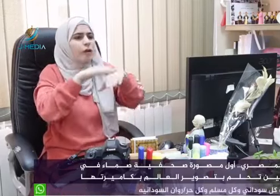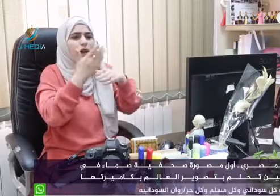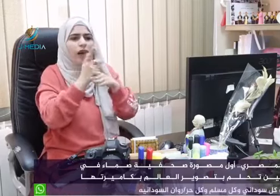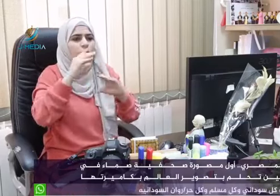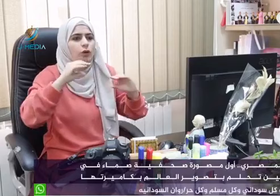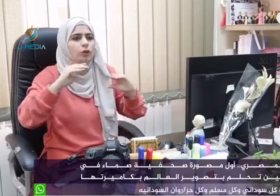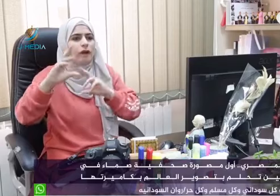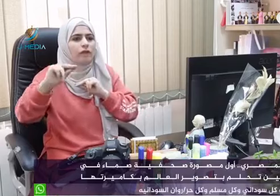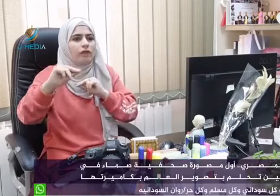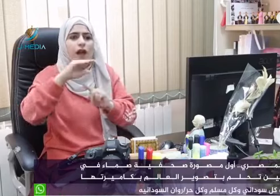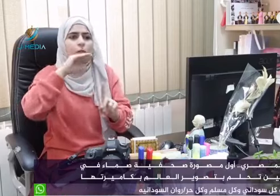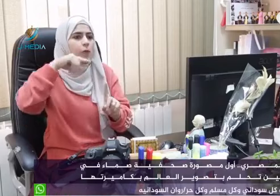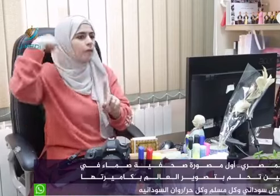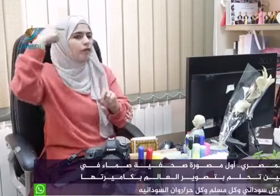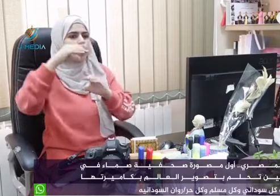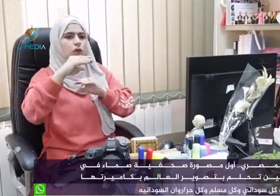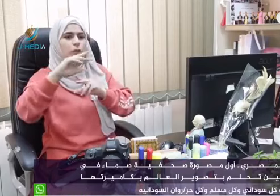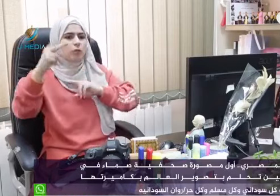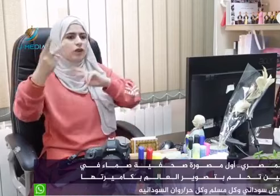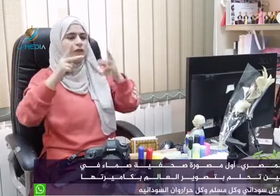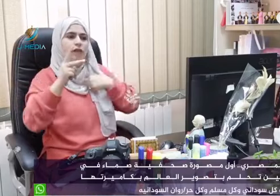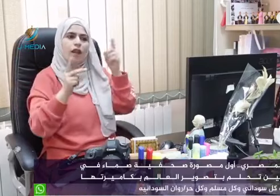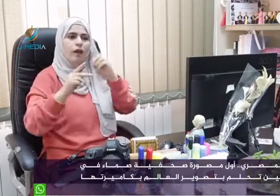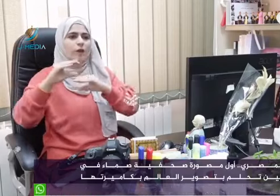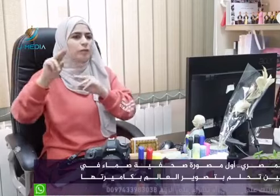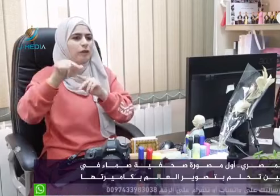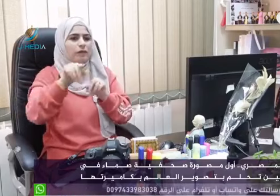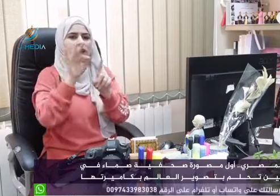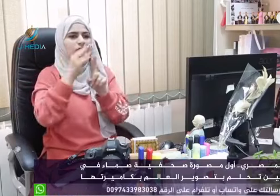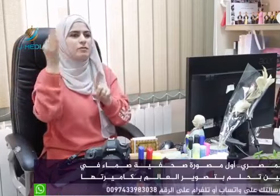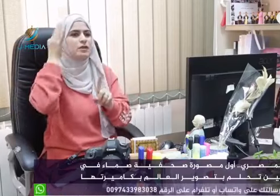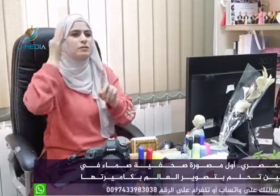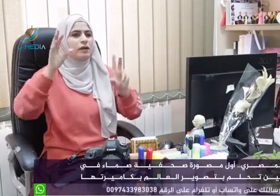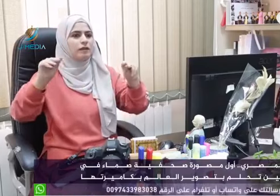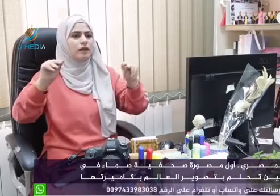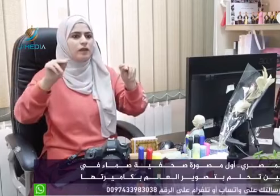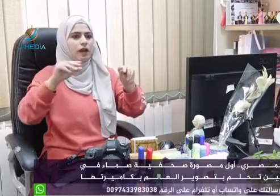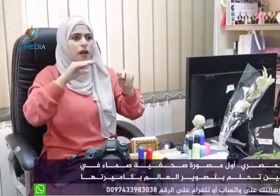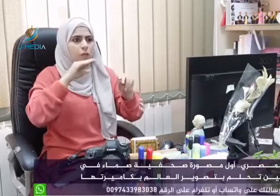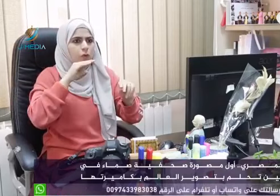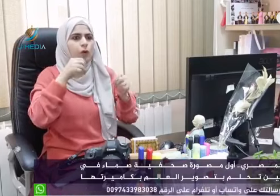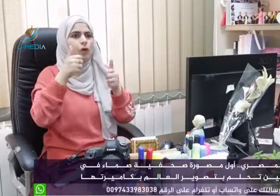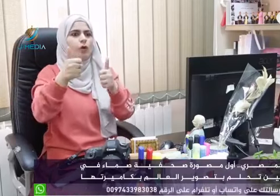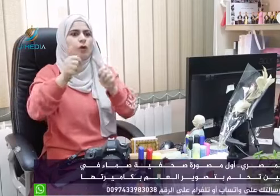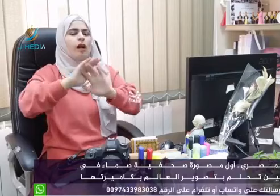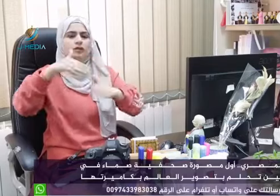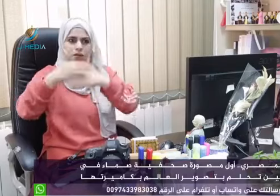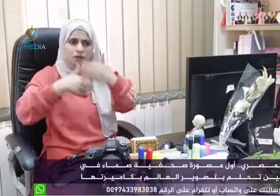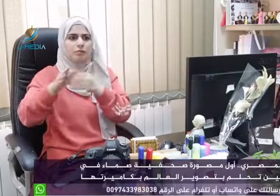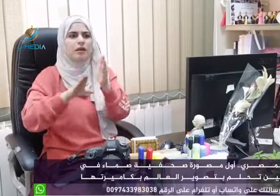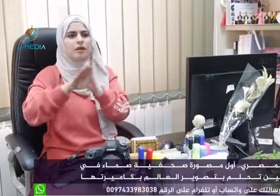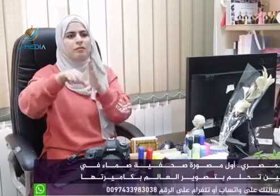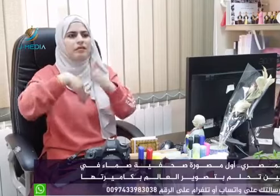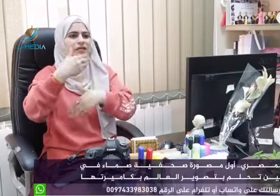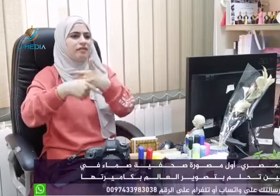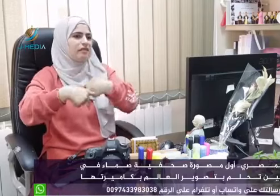هبة أختي كانت نفس الكتب اللي هي الدراسية نفس المنهاج الحكومي كنا